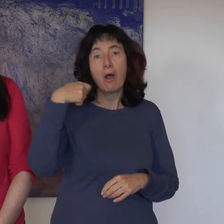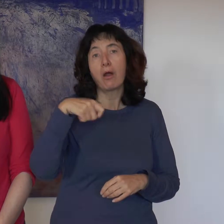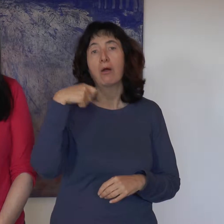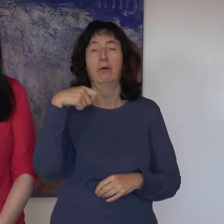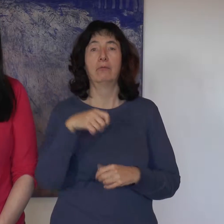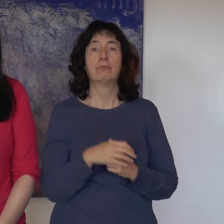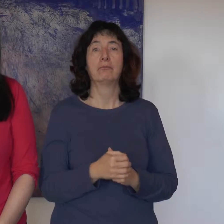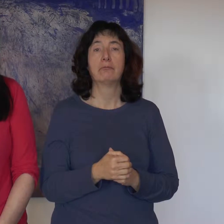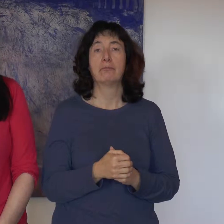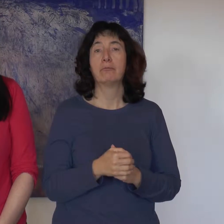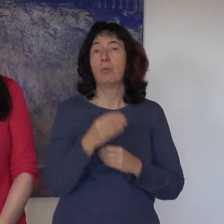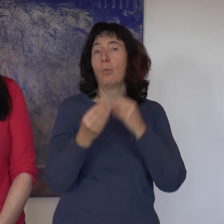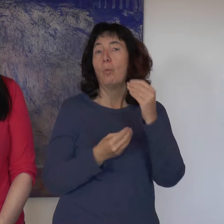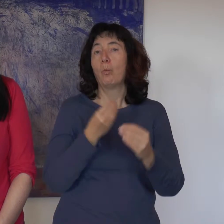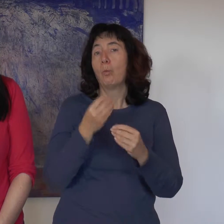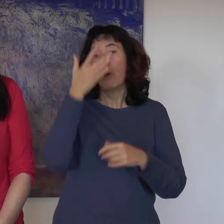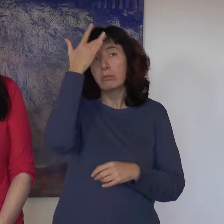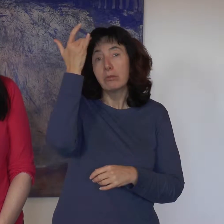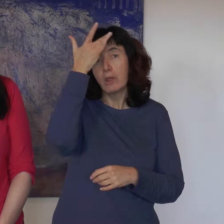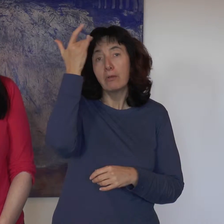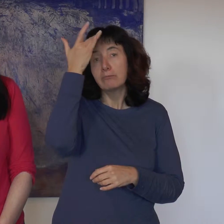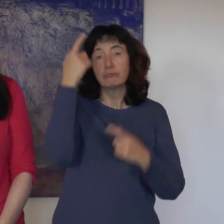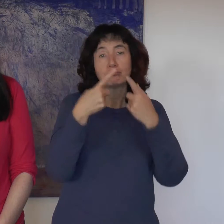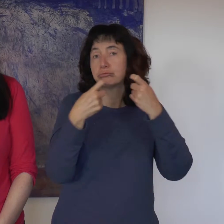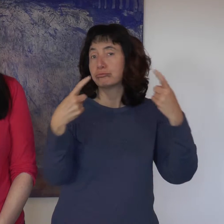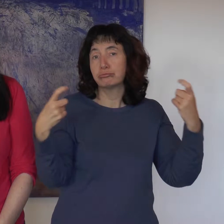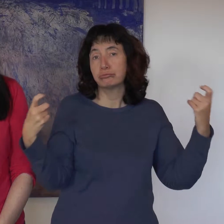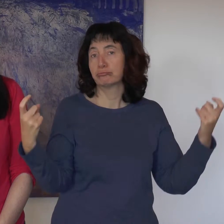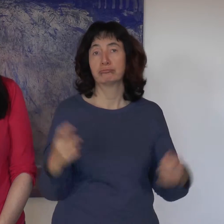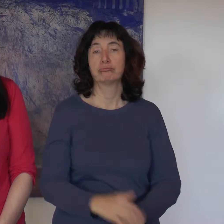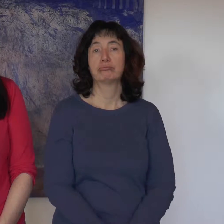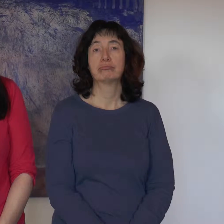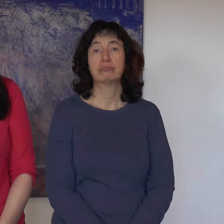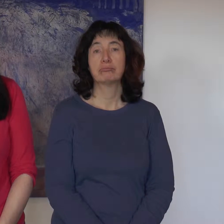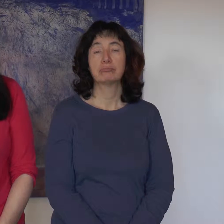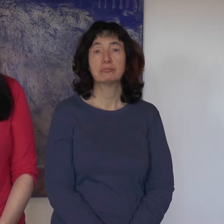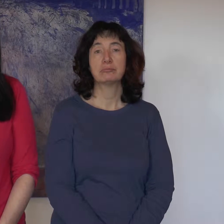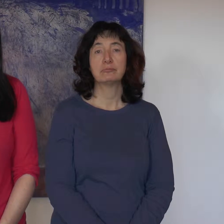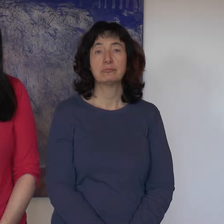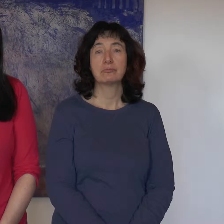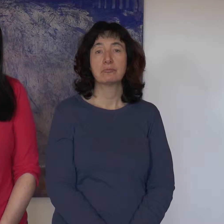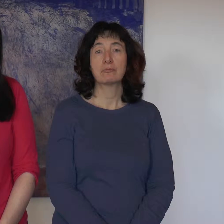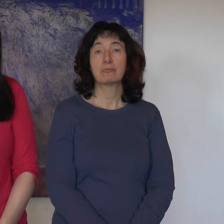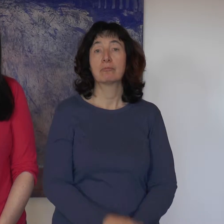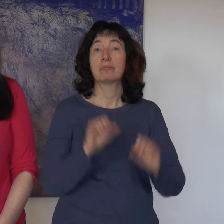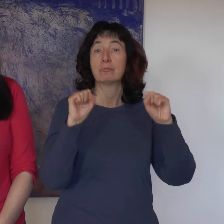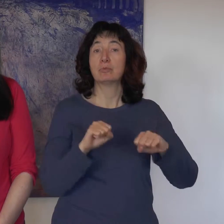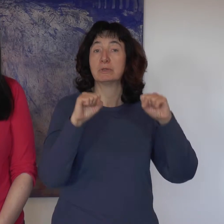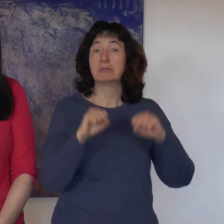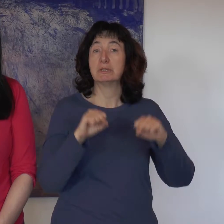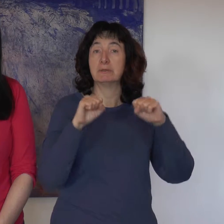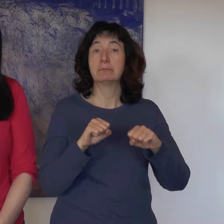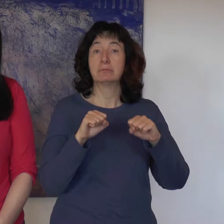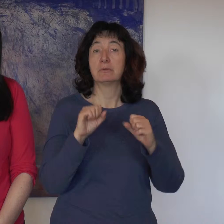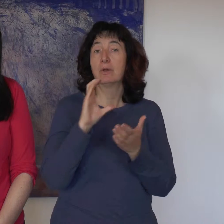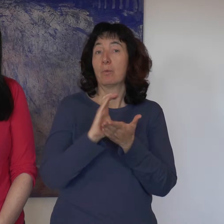ou sur le thème de l'été ou une autre envie. Cela peut être un cours